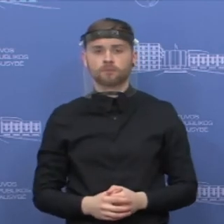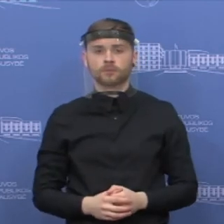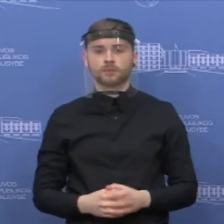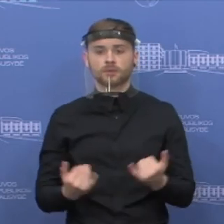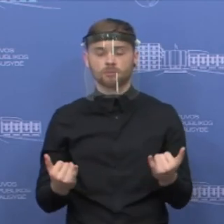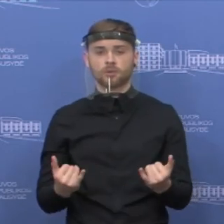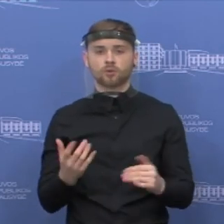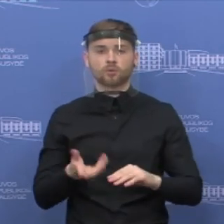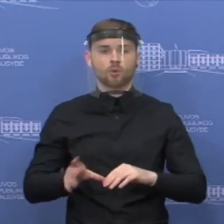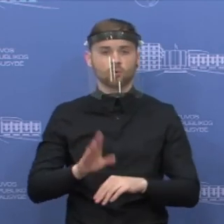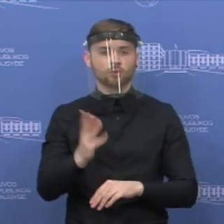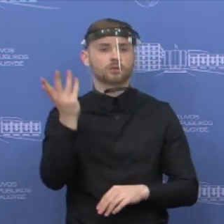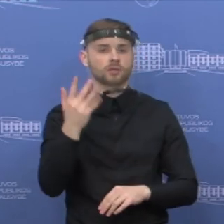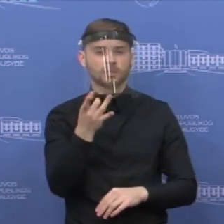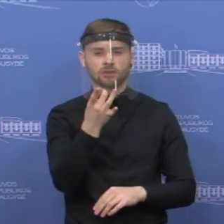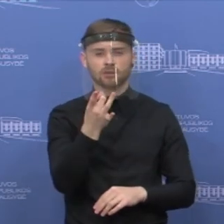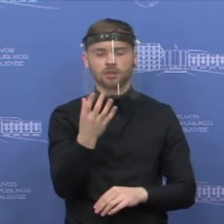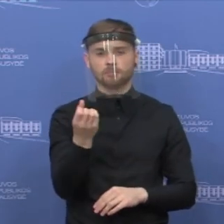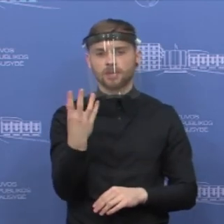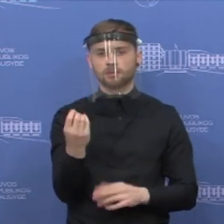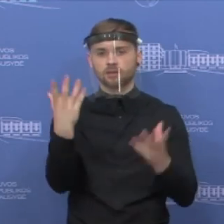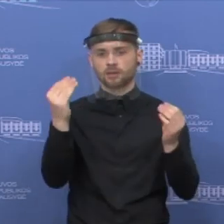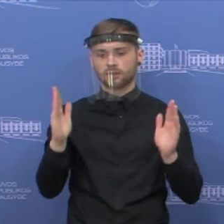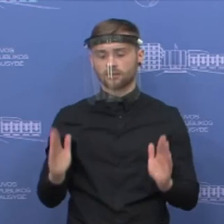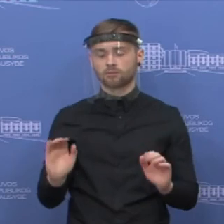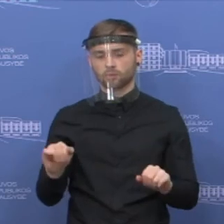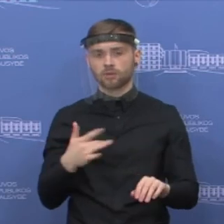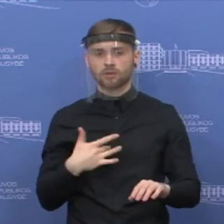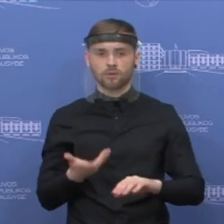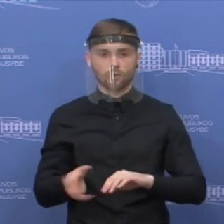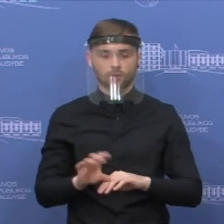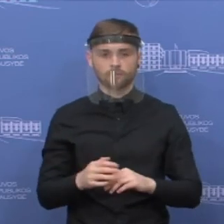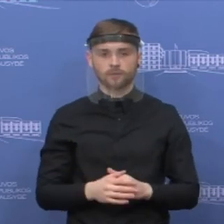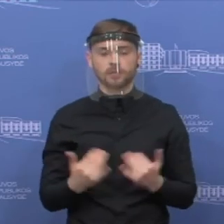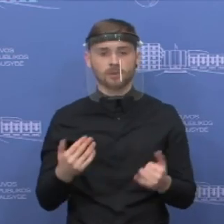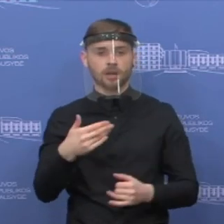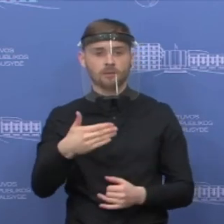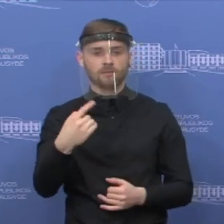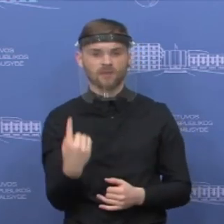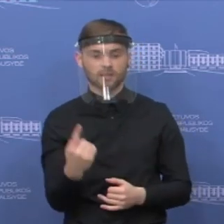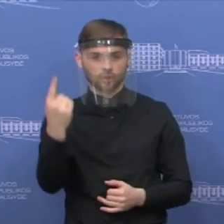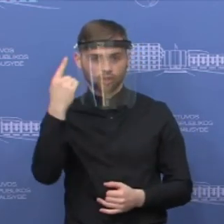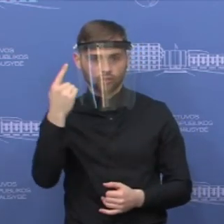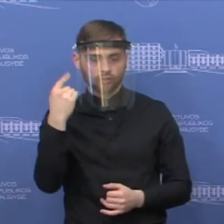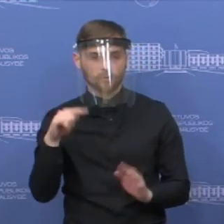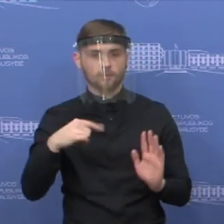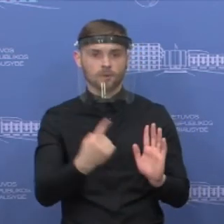padidėjimą po gegužės 15 dienos. Dabar klausia M1 žinios. Juratė, prašau.